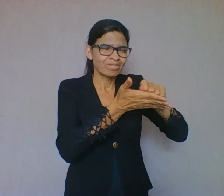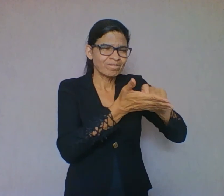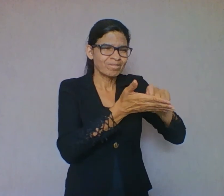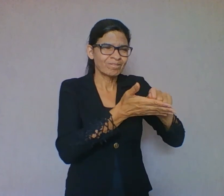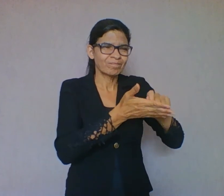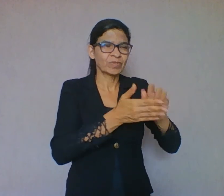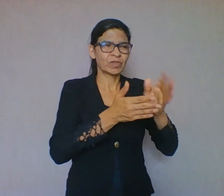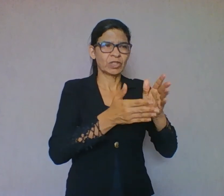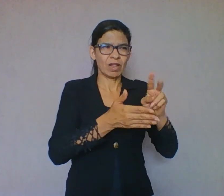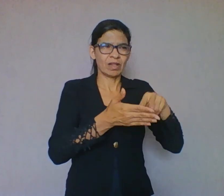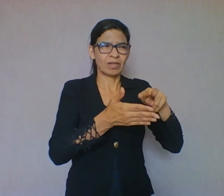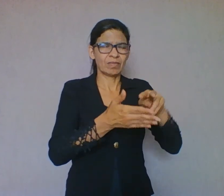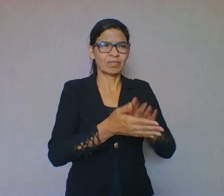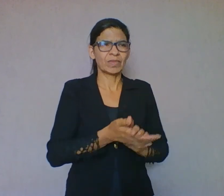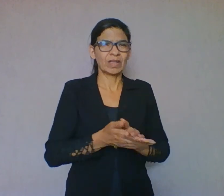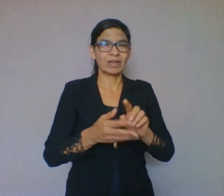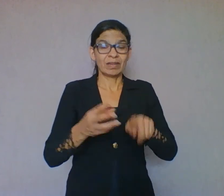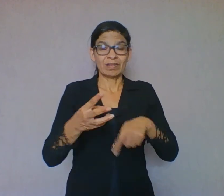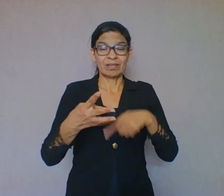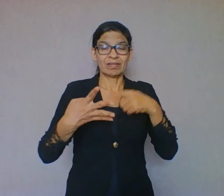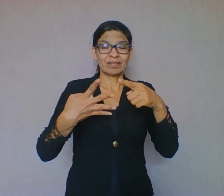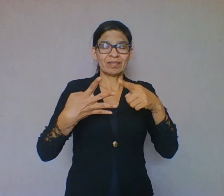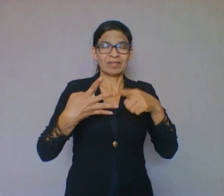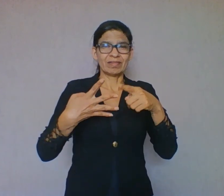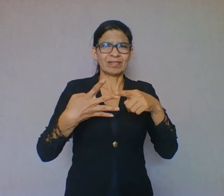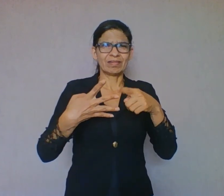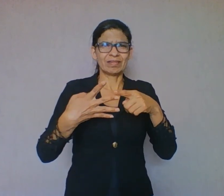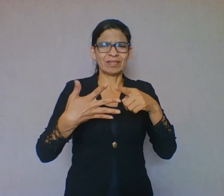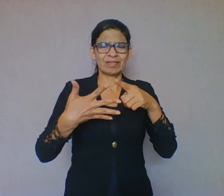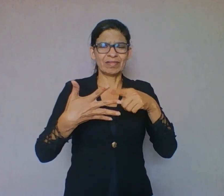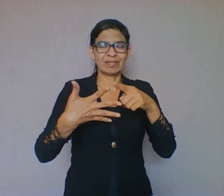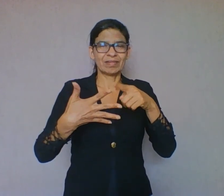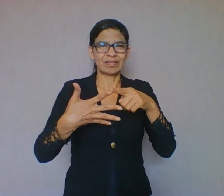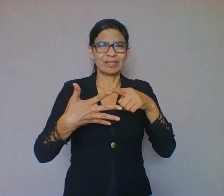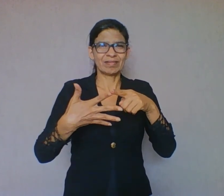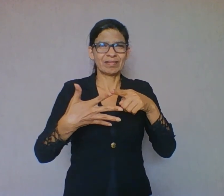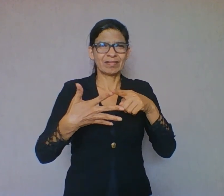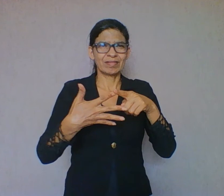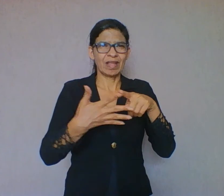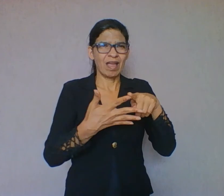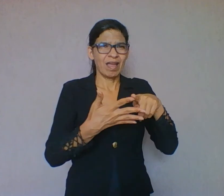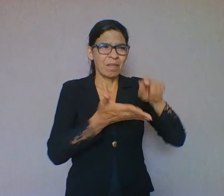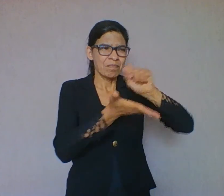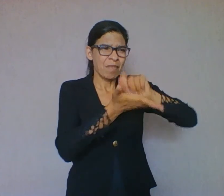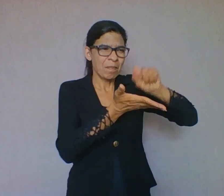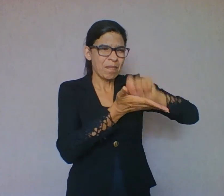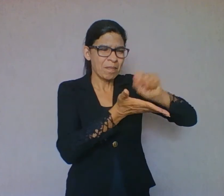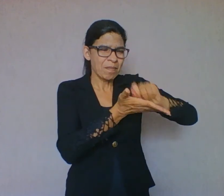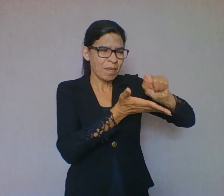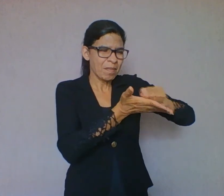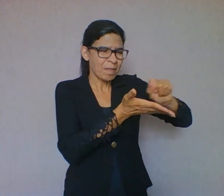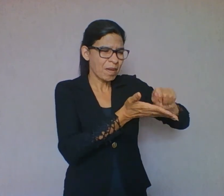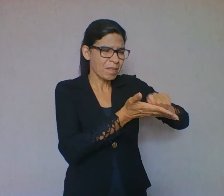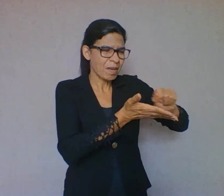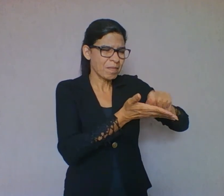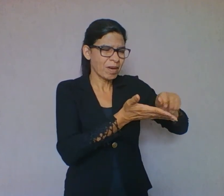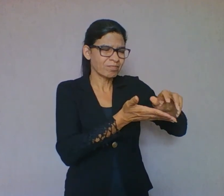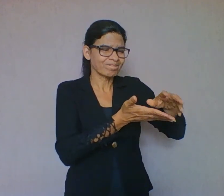emprego do registro escrito para melhor compreensão. Feita a síntese, eu vou